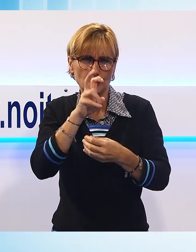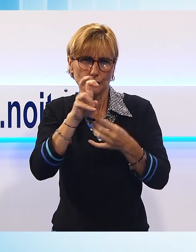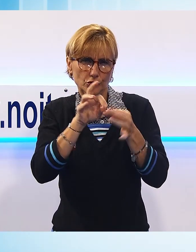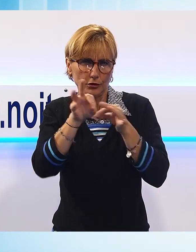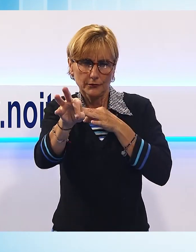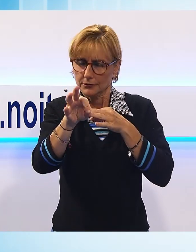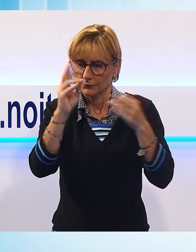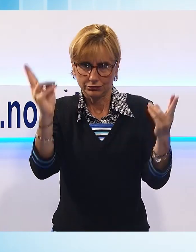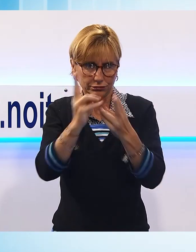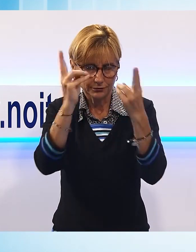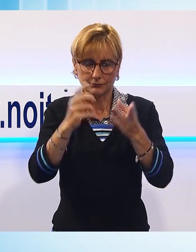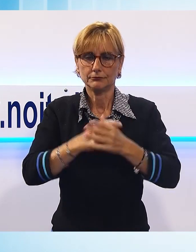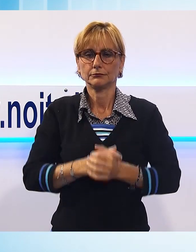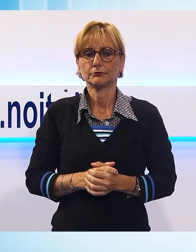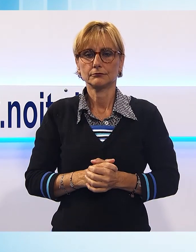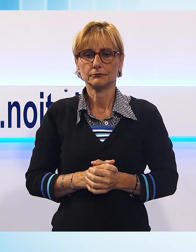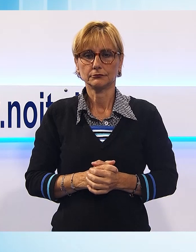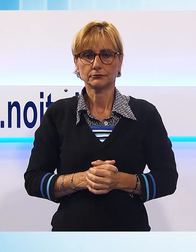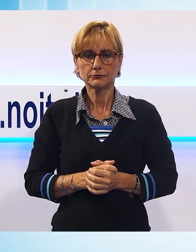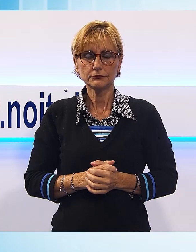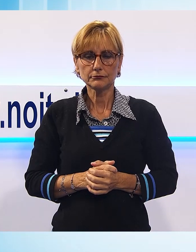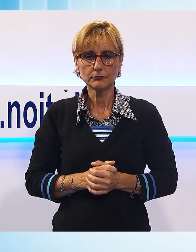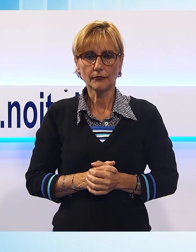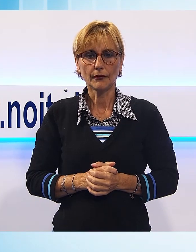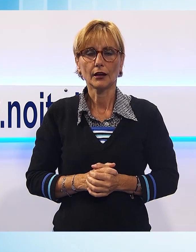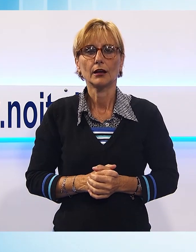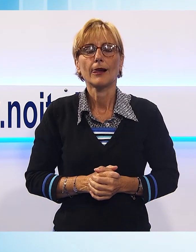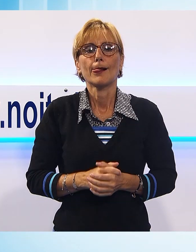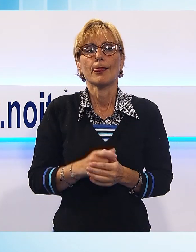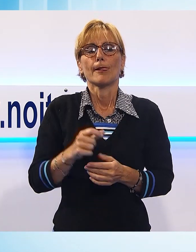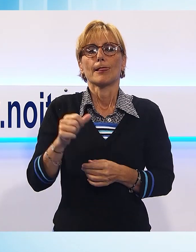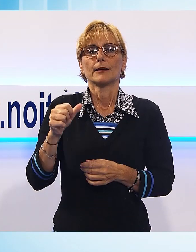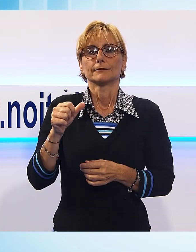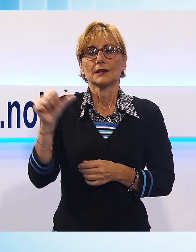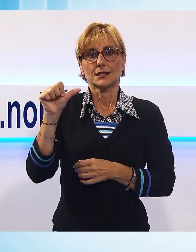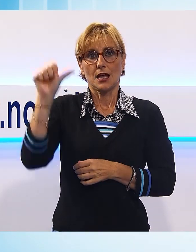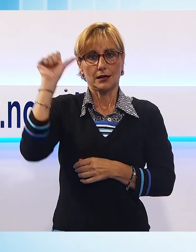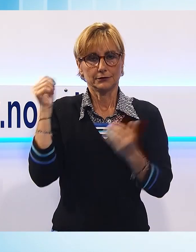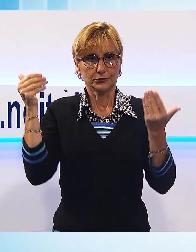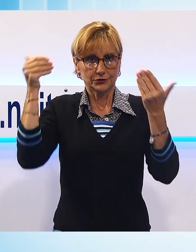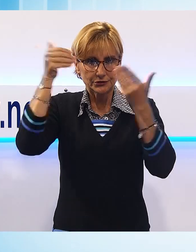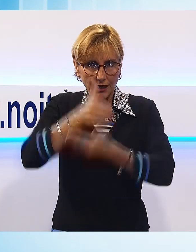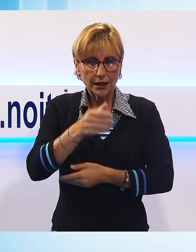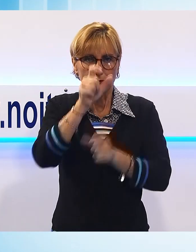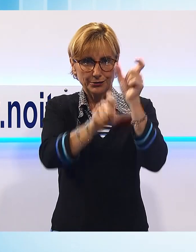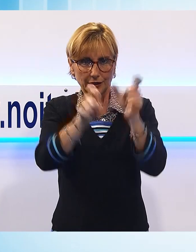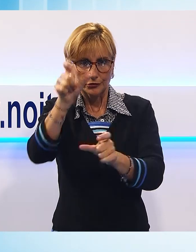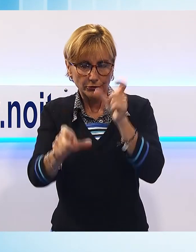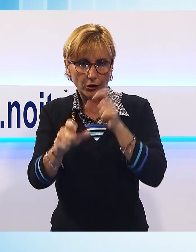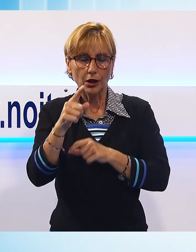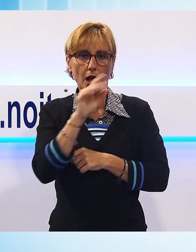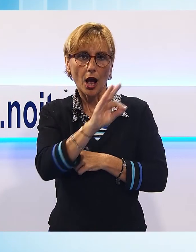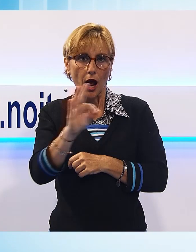E sabato sera, intorno alle 20.30 in centro storico a Lucca, alcuni cittadini sono stati spaventati da un ragazzo che a torso nudo